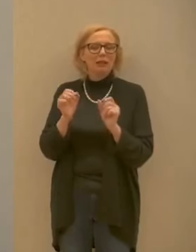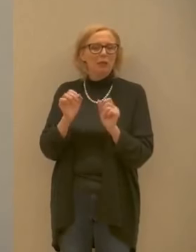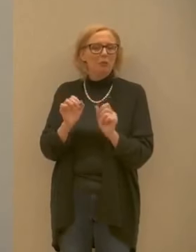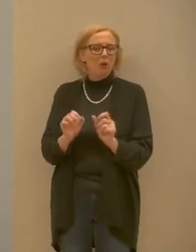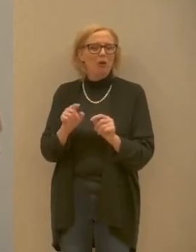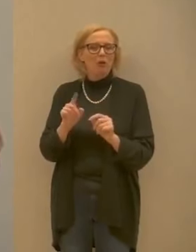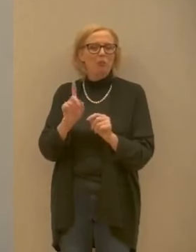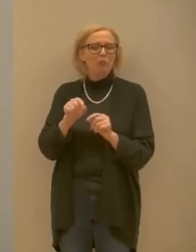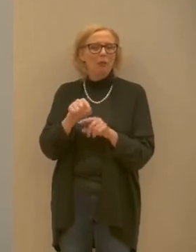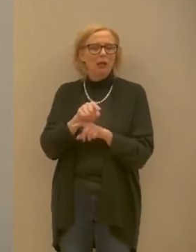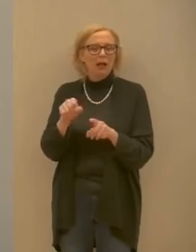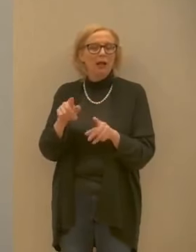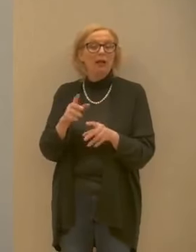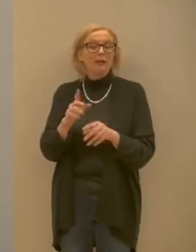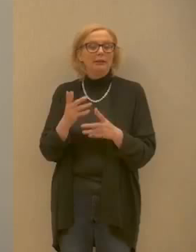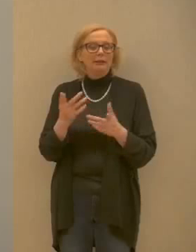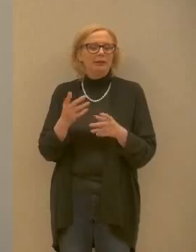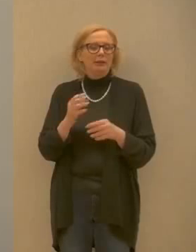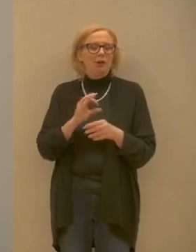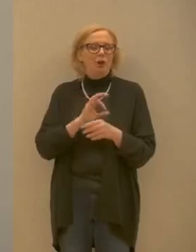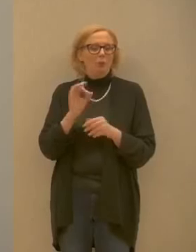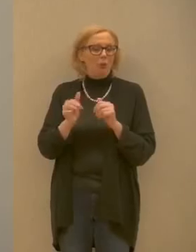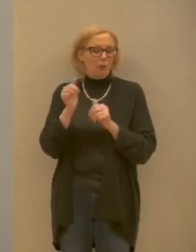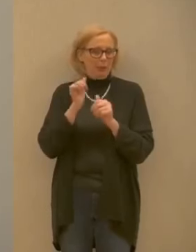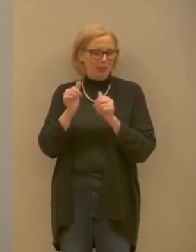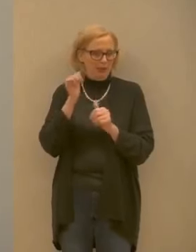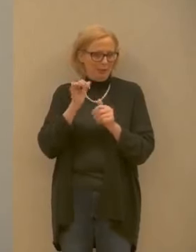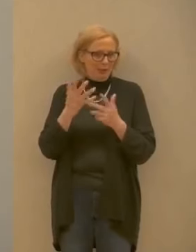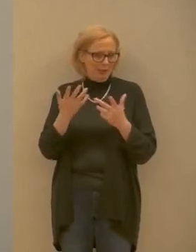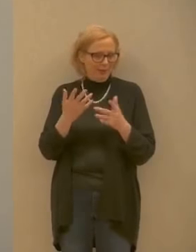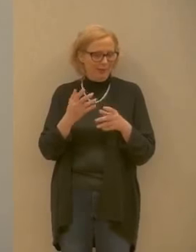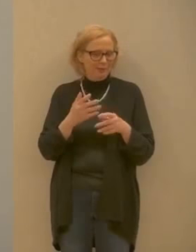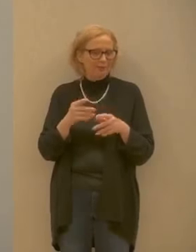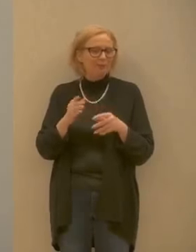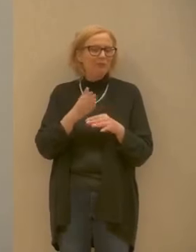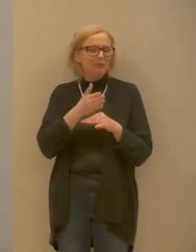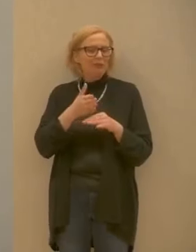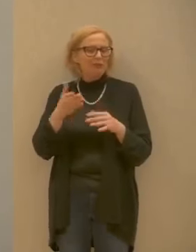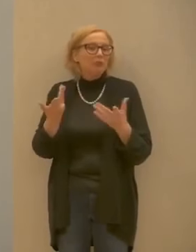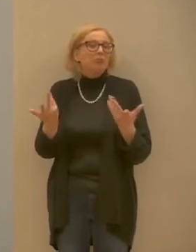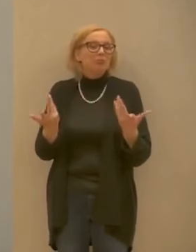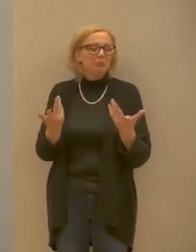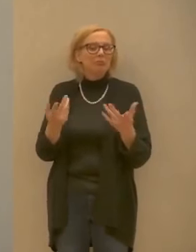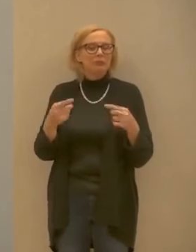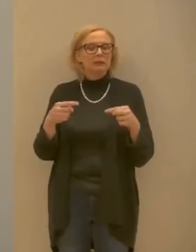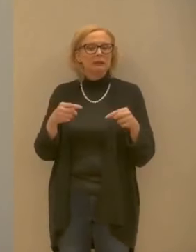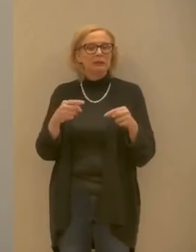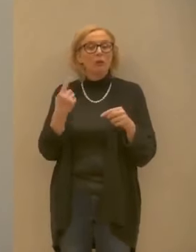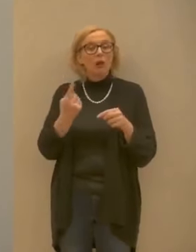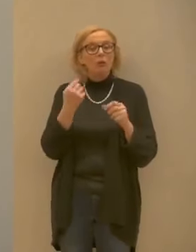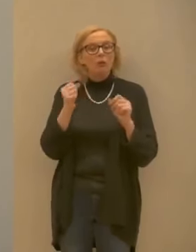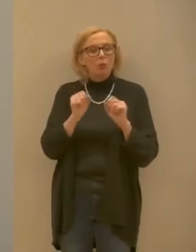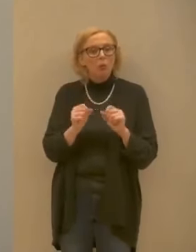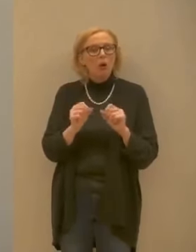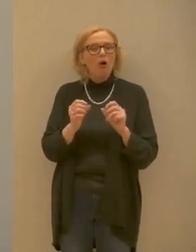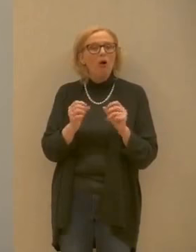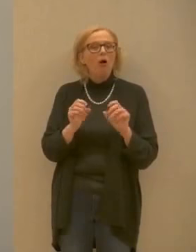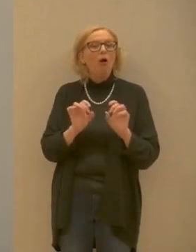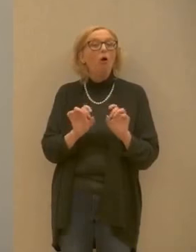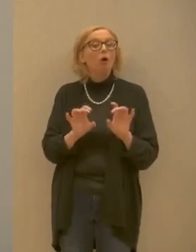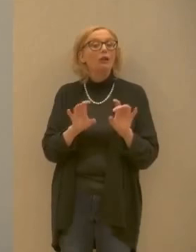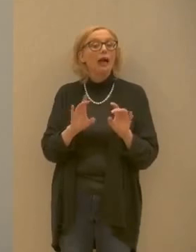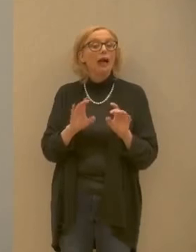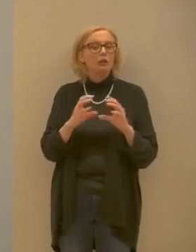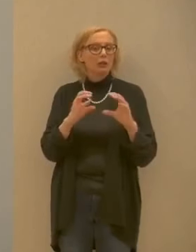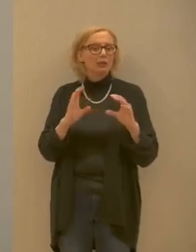possibile o frequentavano quando era possibile farlo che qualcuno possa essersi anche contagiato all'esterno dell'azienda per